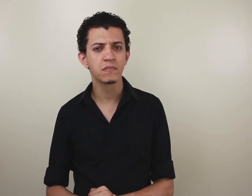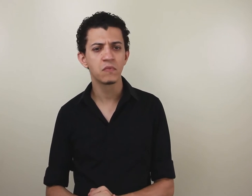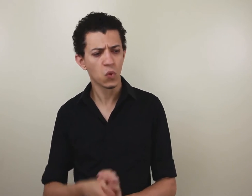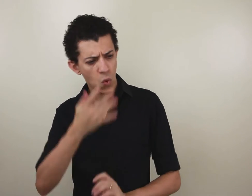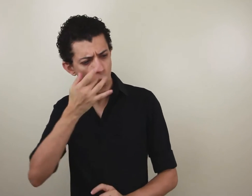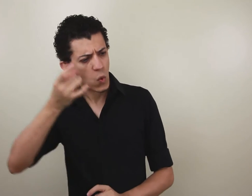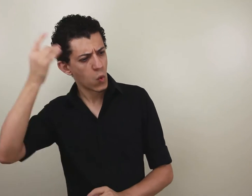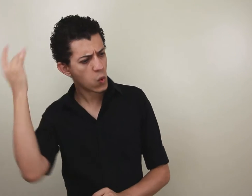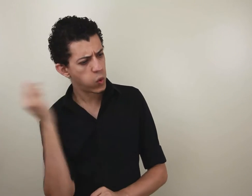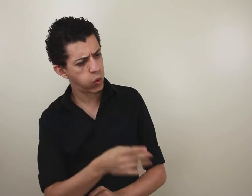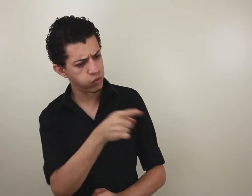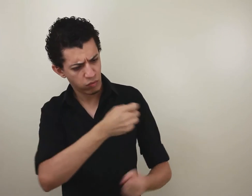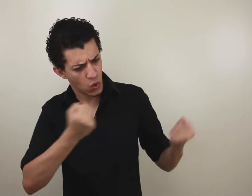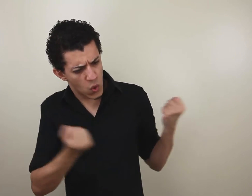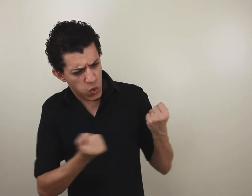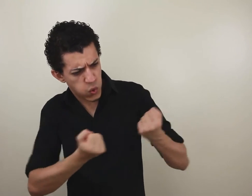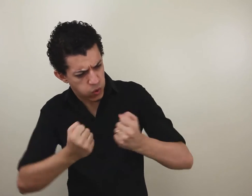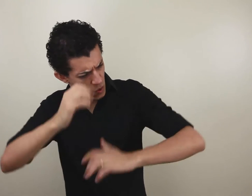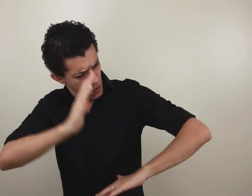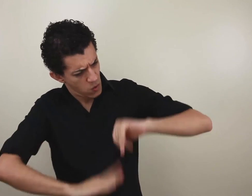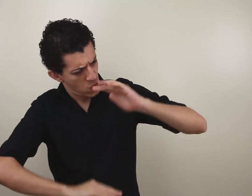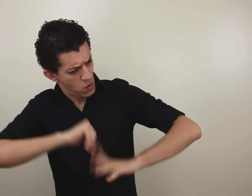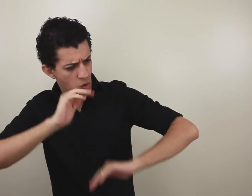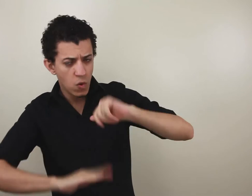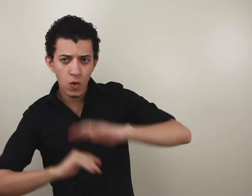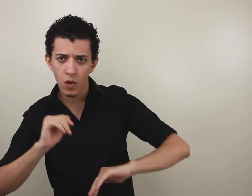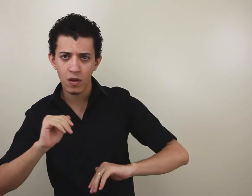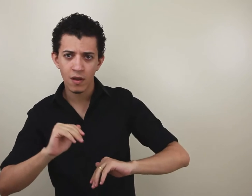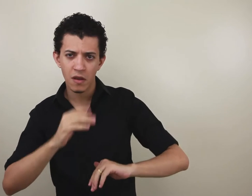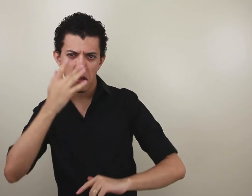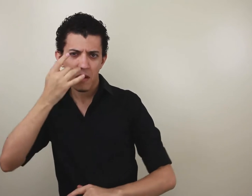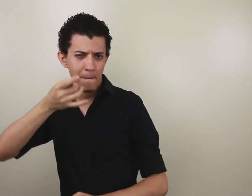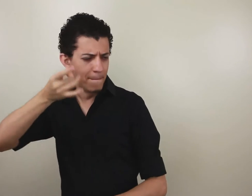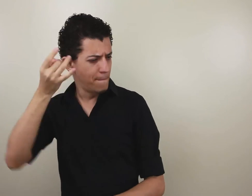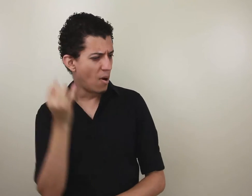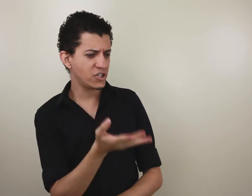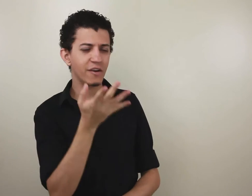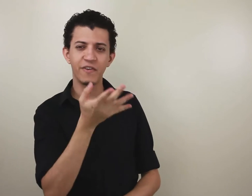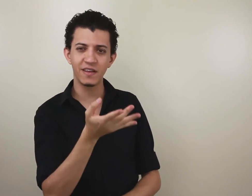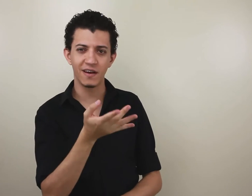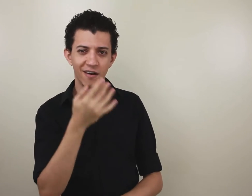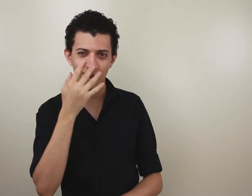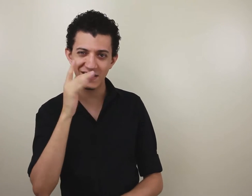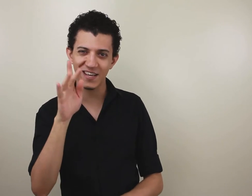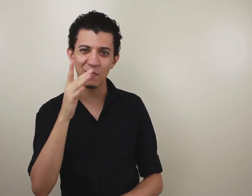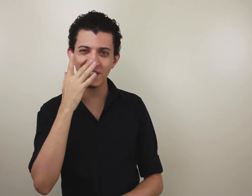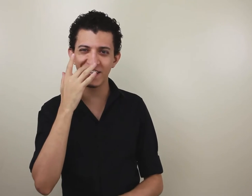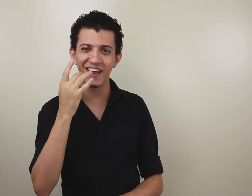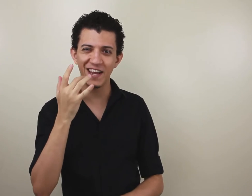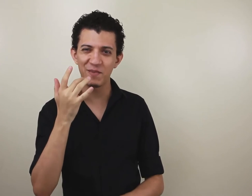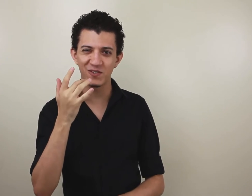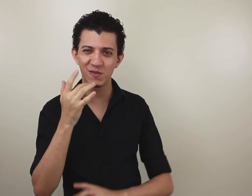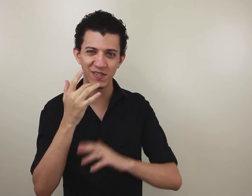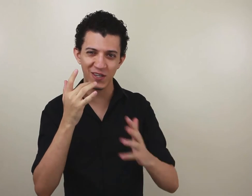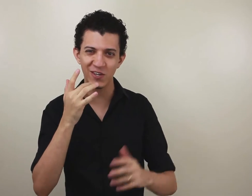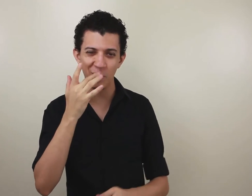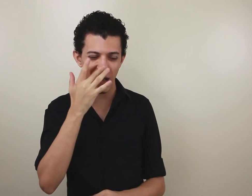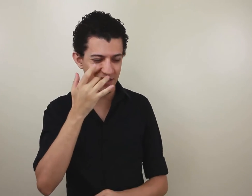poxa vida, essa aqui é uma gíria em livros, uma expressão de geomática.